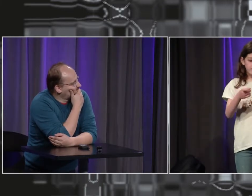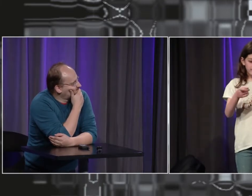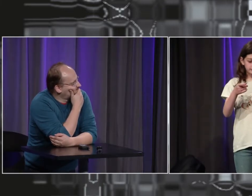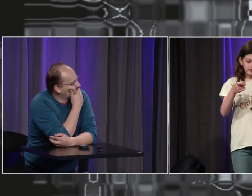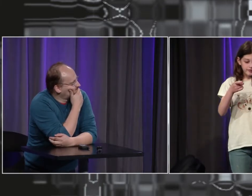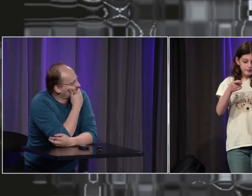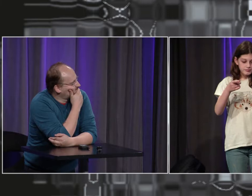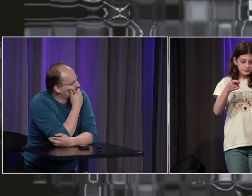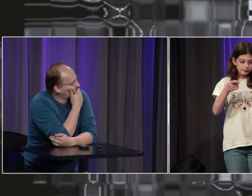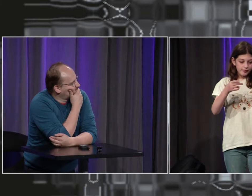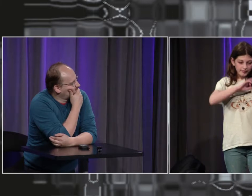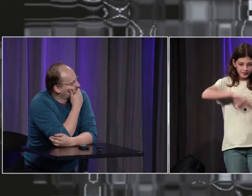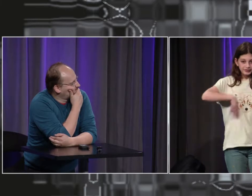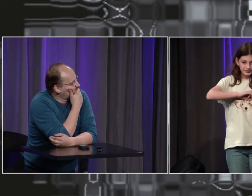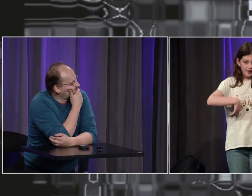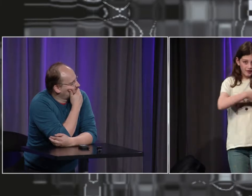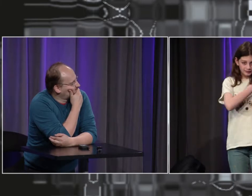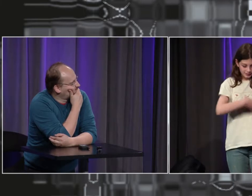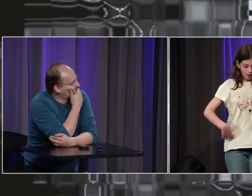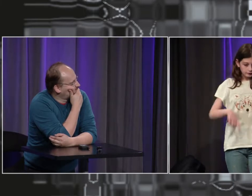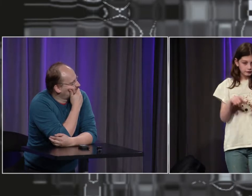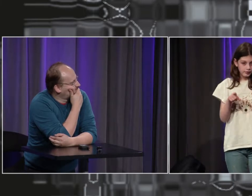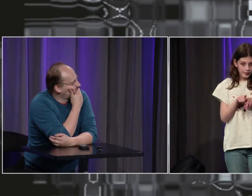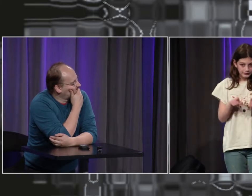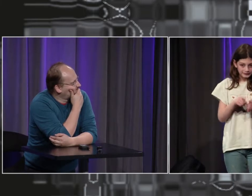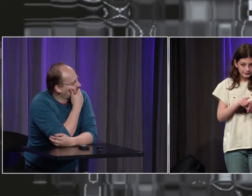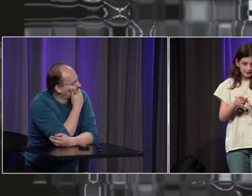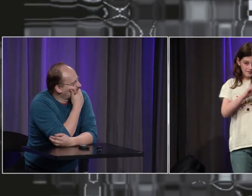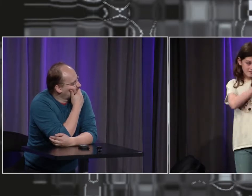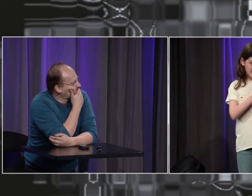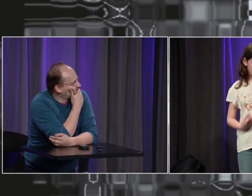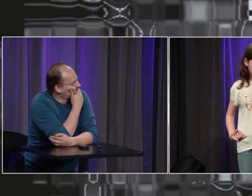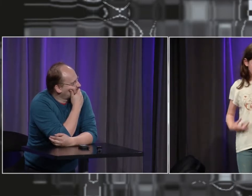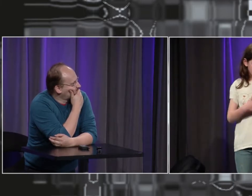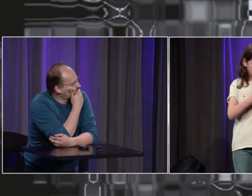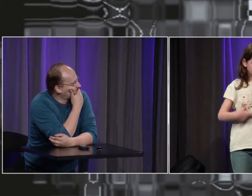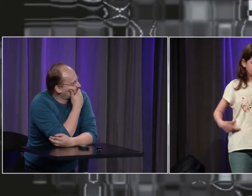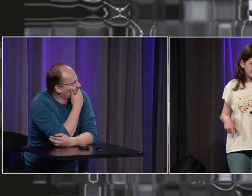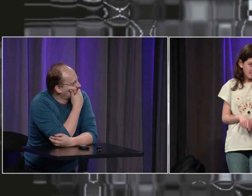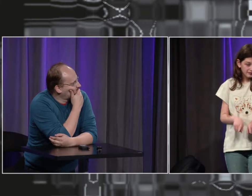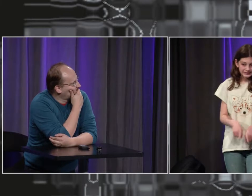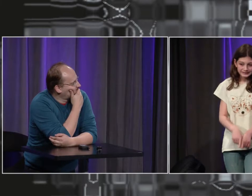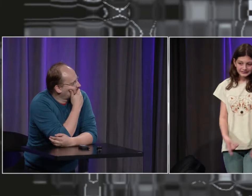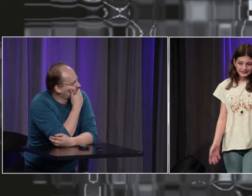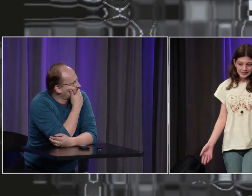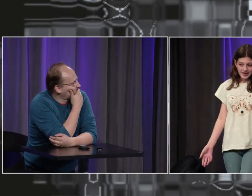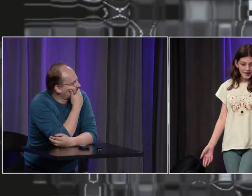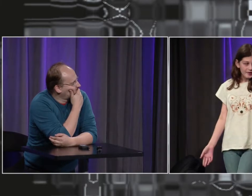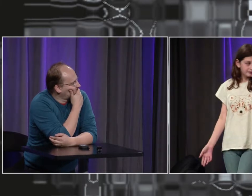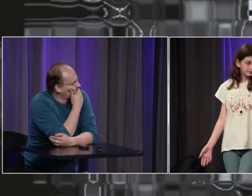bon en fait sur tout ça si c'était pareil si